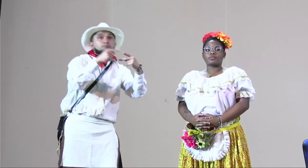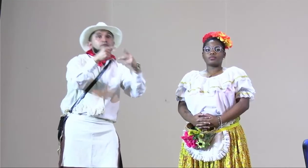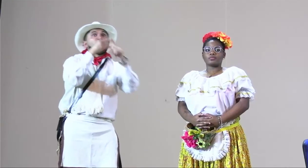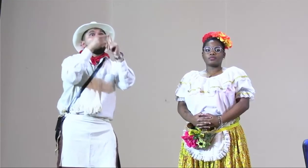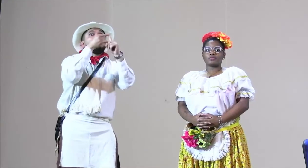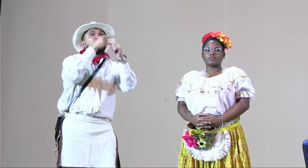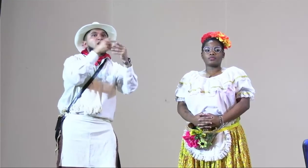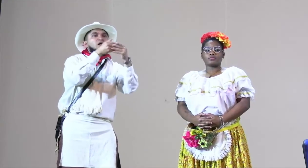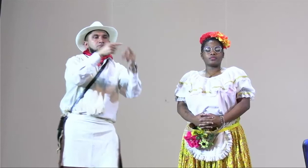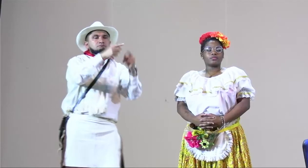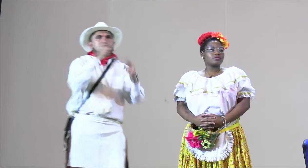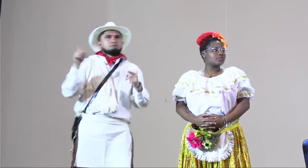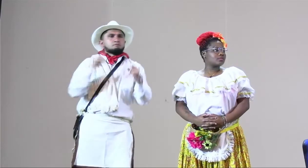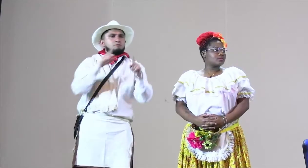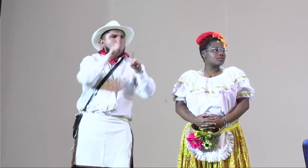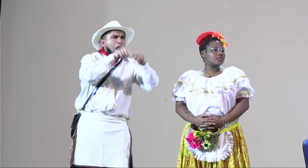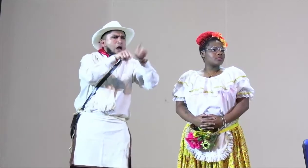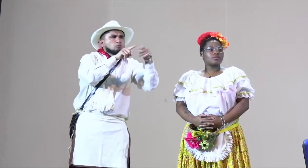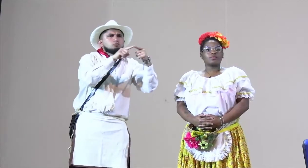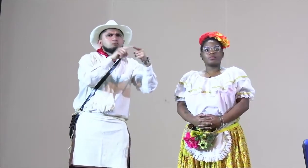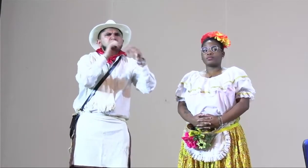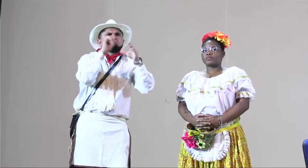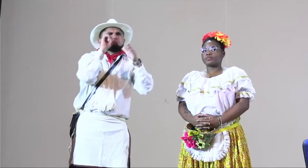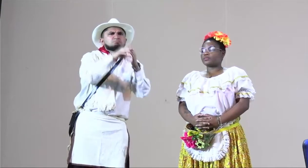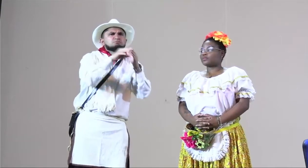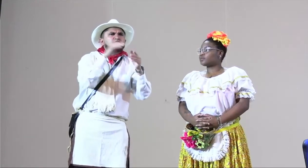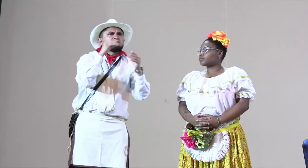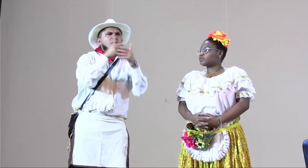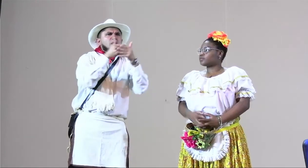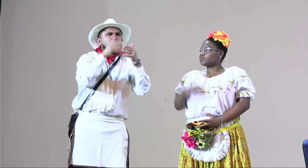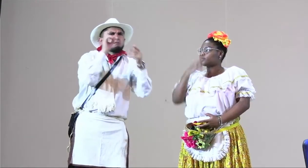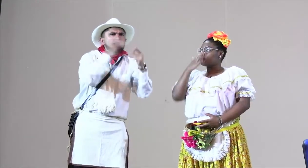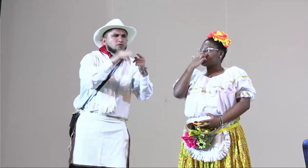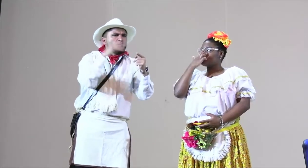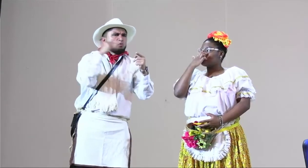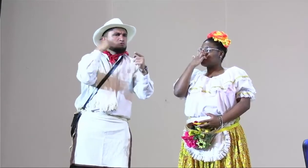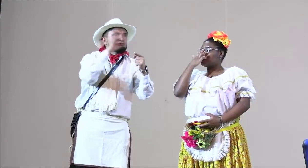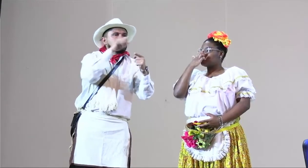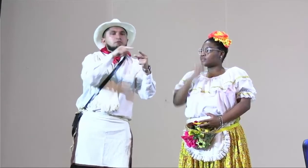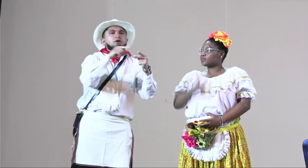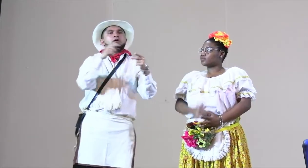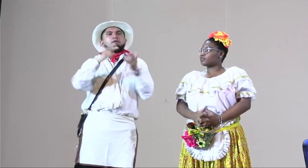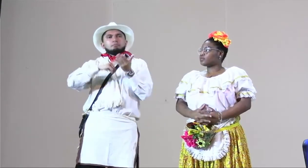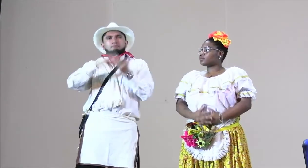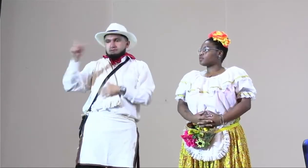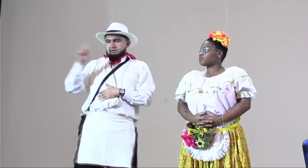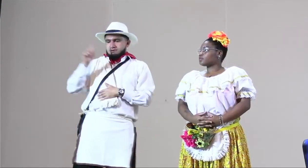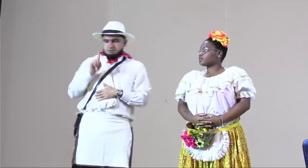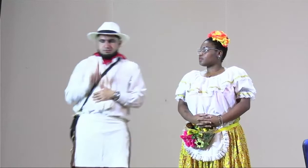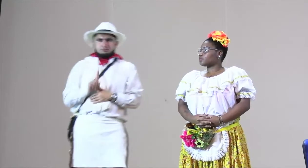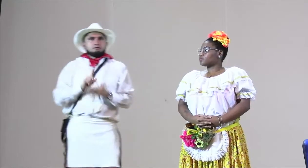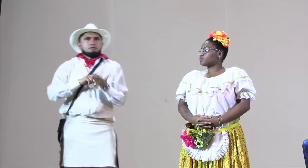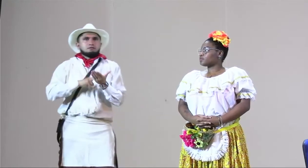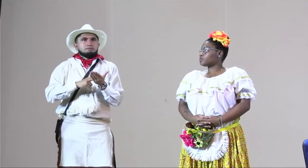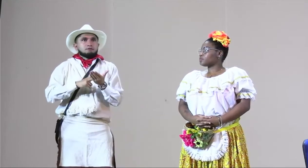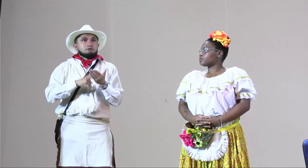de Zoom que nos van a dejar sus preguntas entonces creo que las han dejado allí en texto